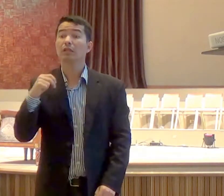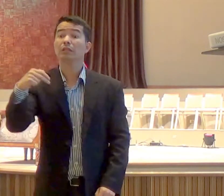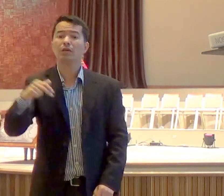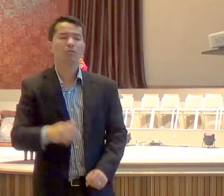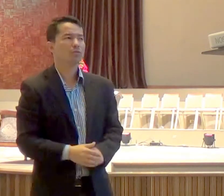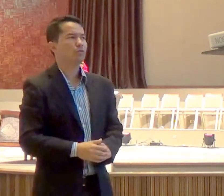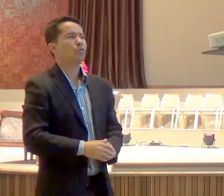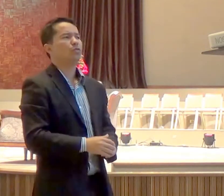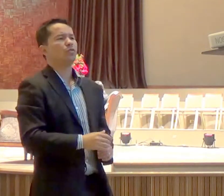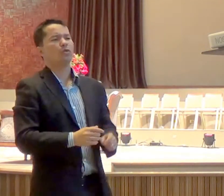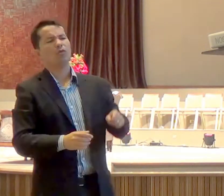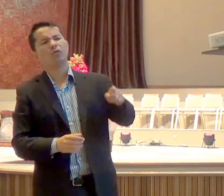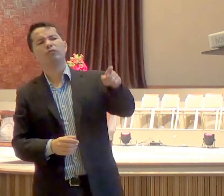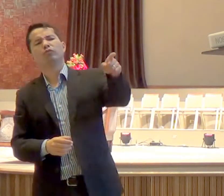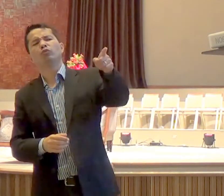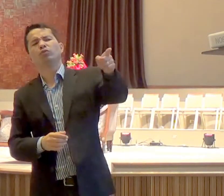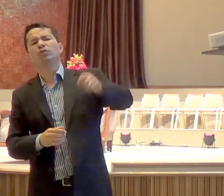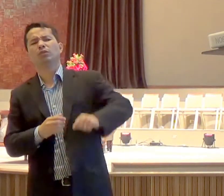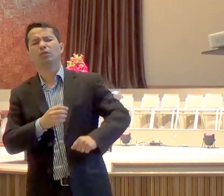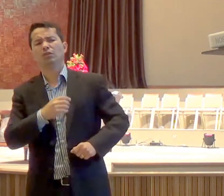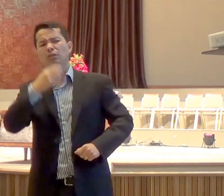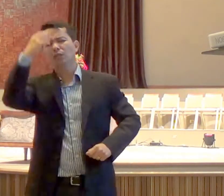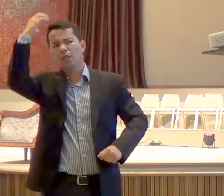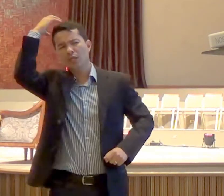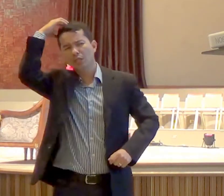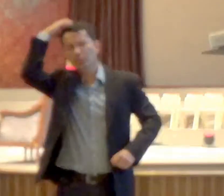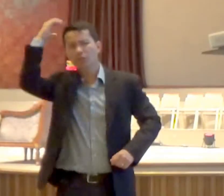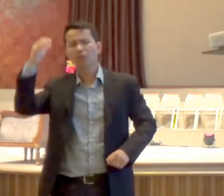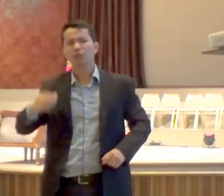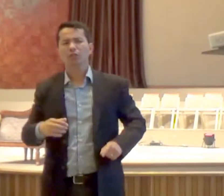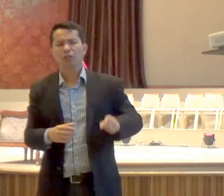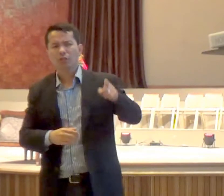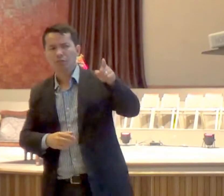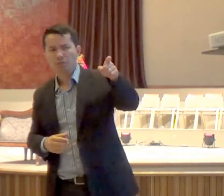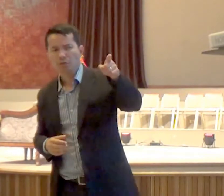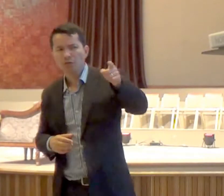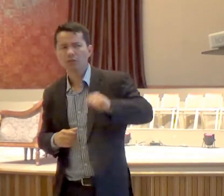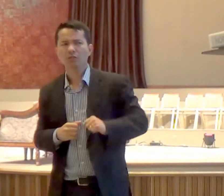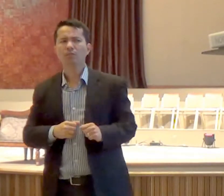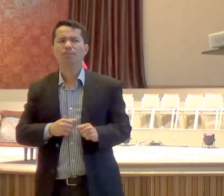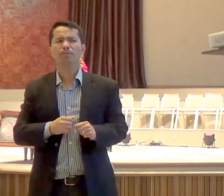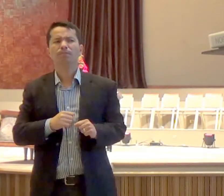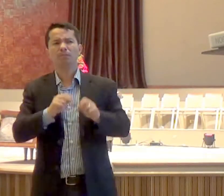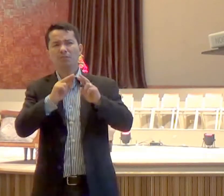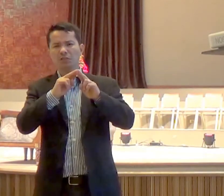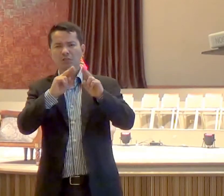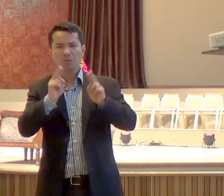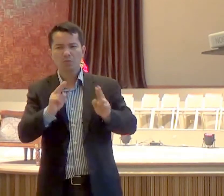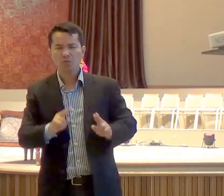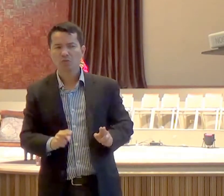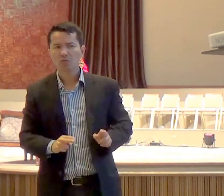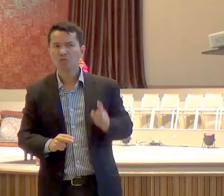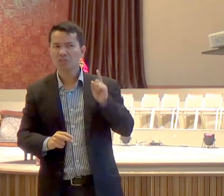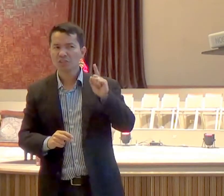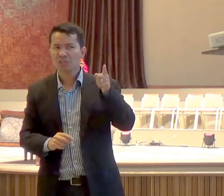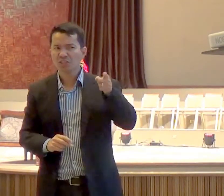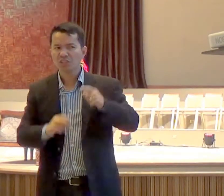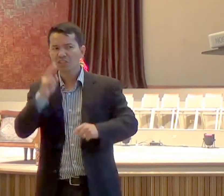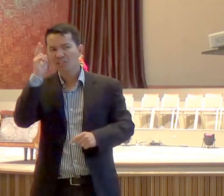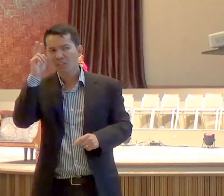tu, meu Sazar, que é seu filho, falando de Nabucodonosor, não humilhaste o